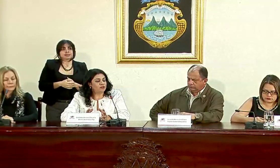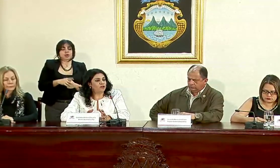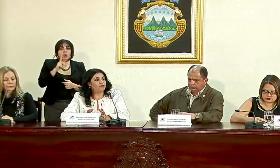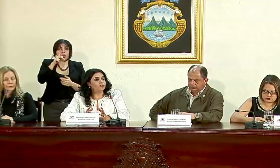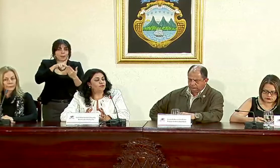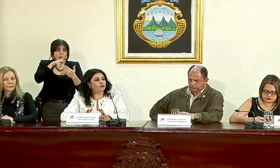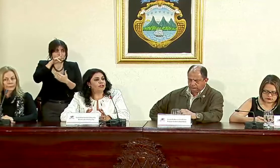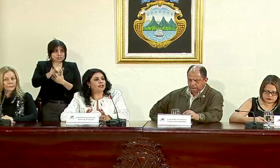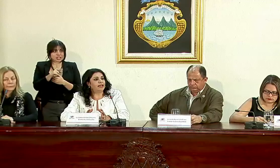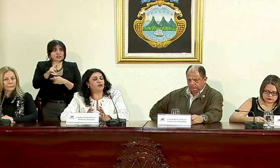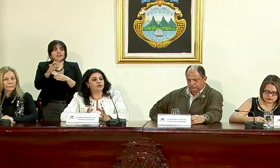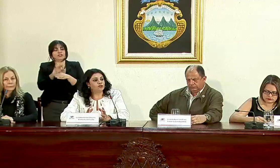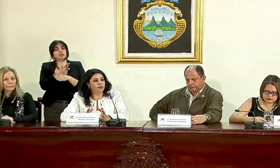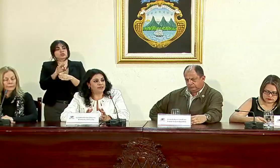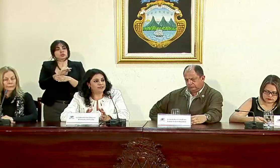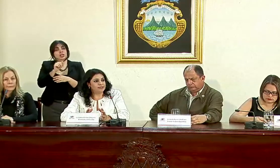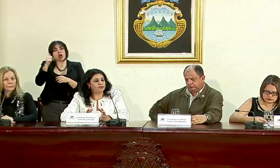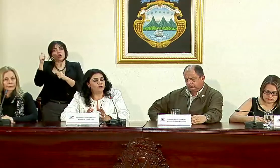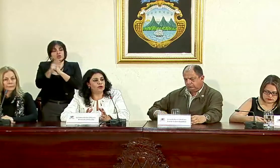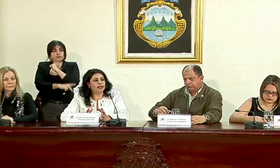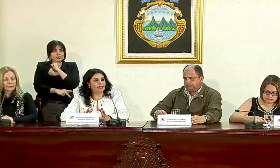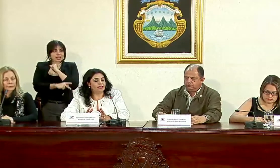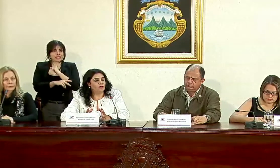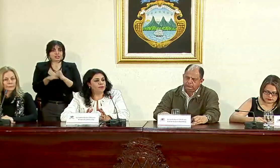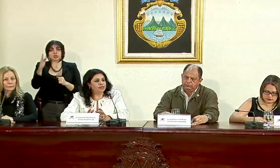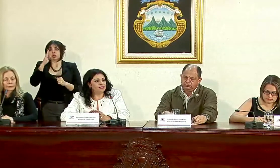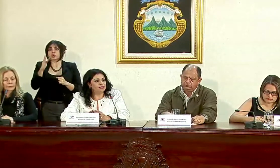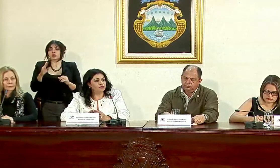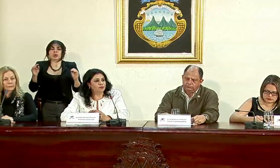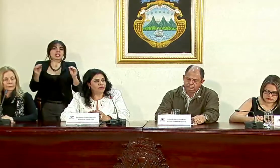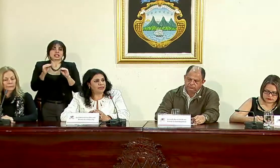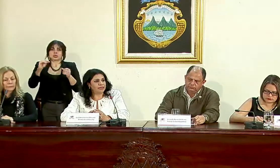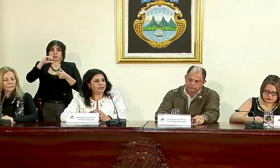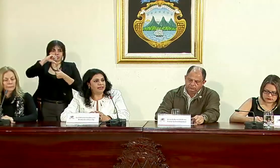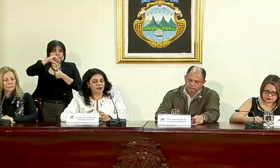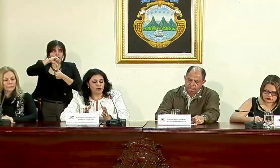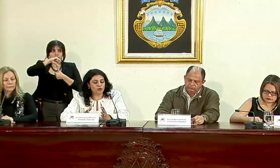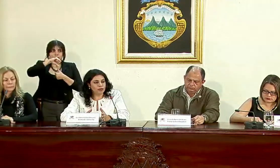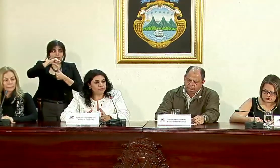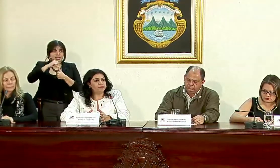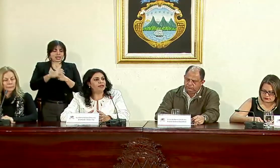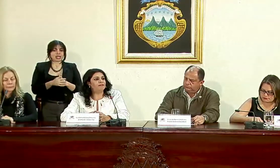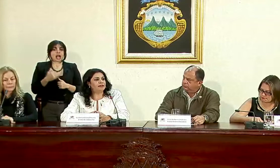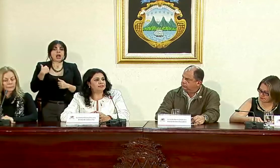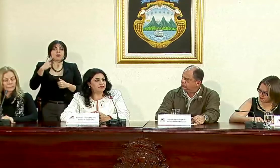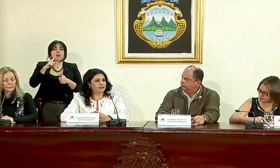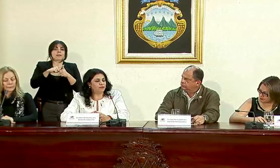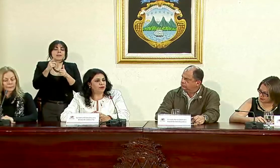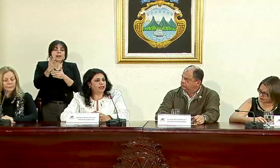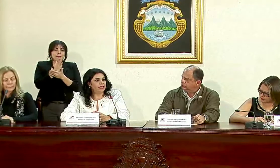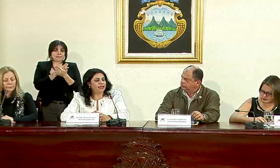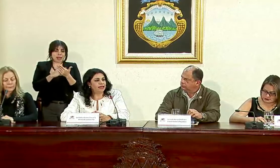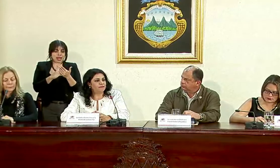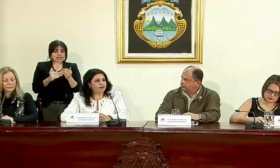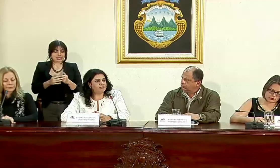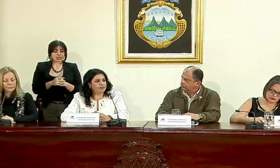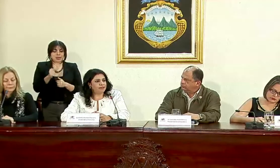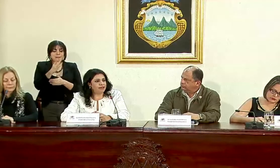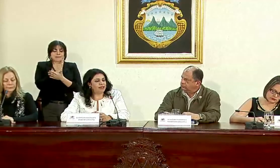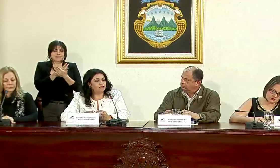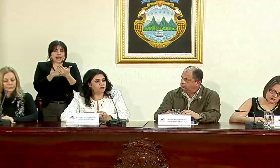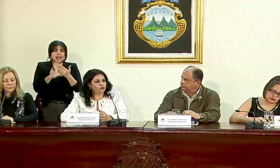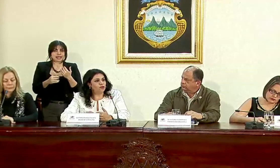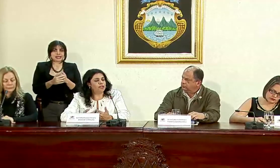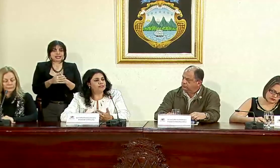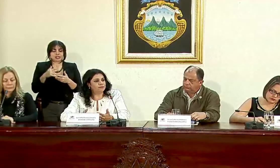un proyecto que funciona en otros países nunca en ningún país de Centroamérica hubo una primera fase que fue la fase